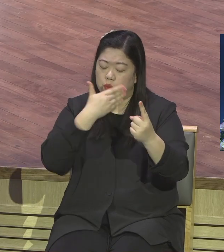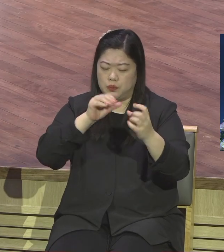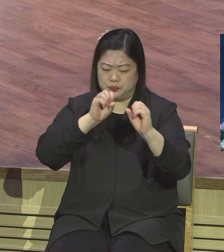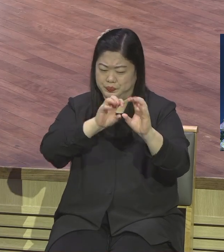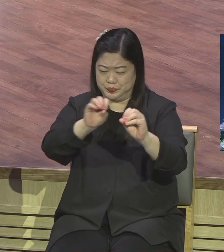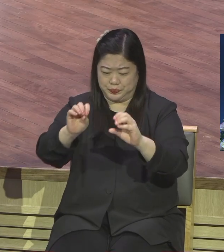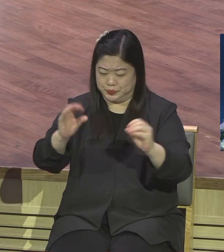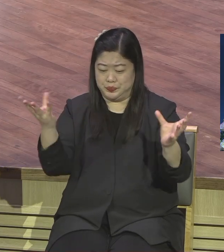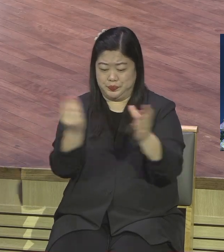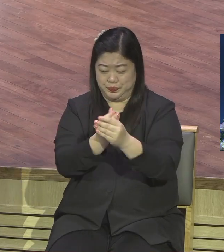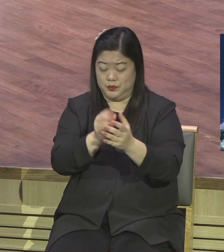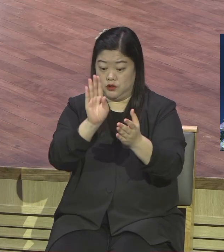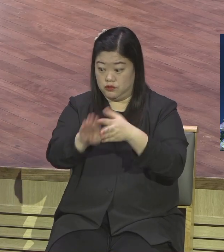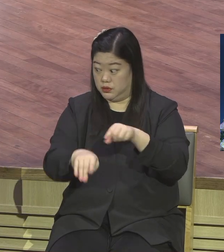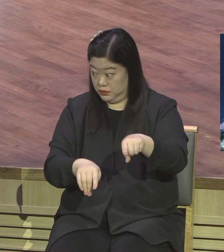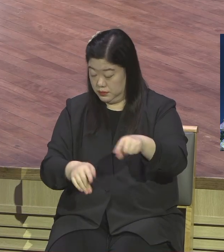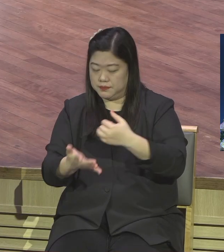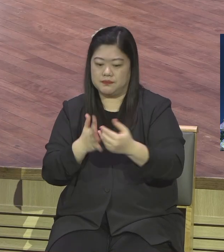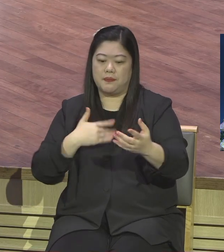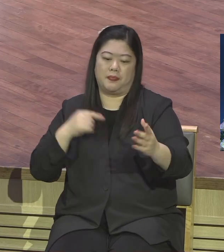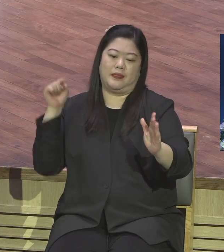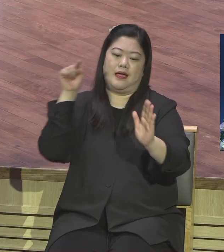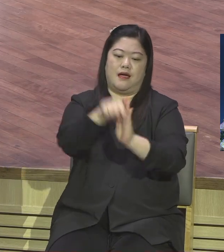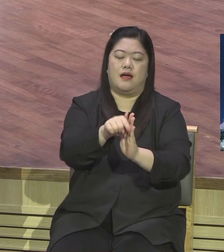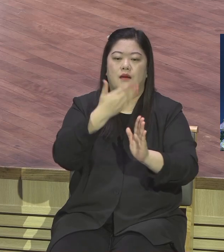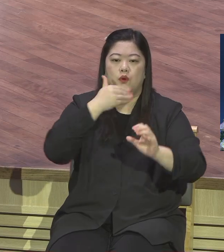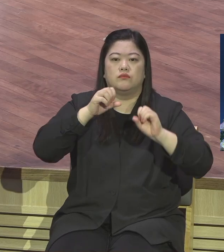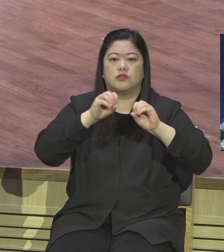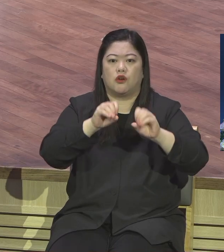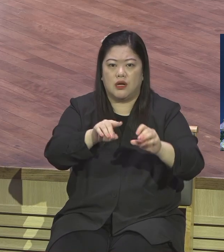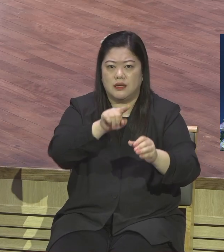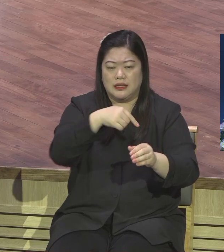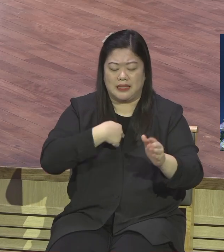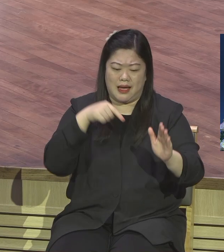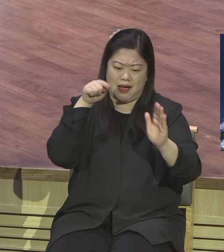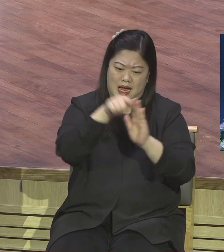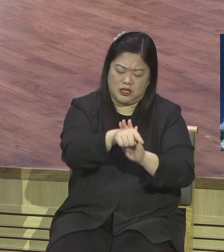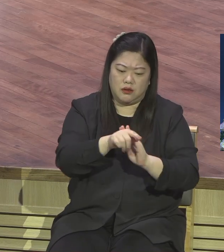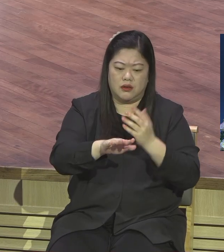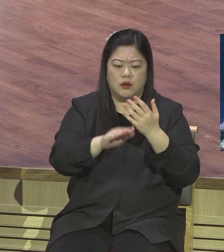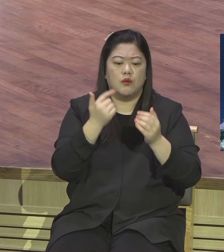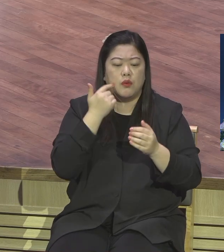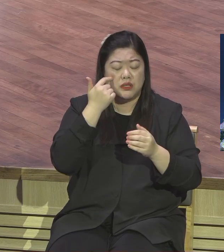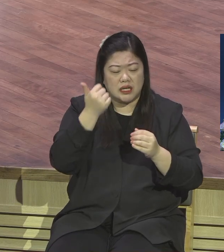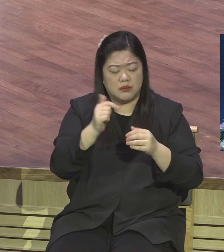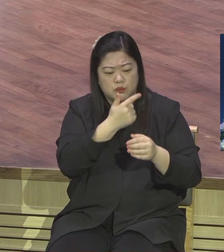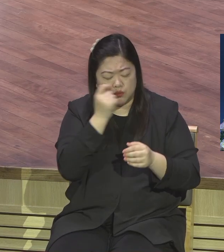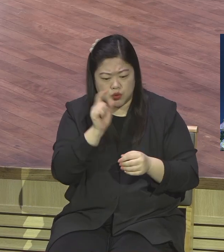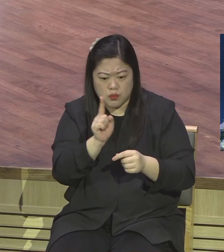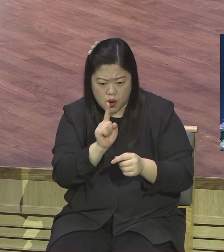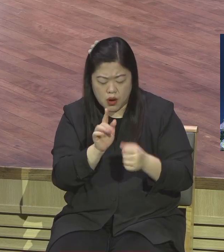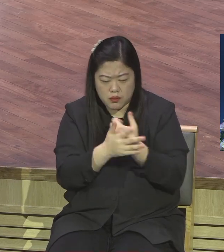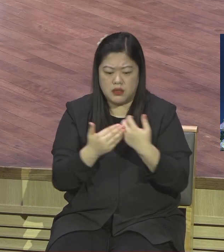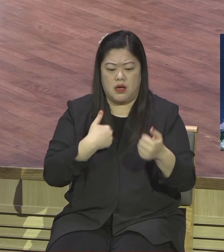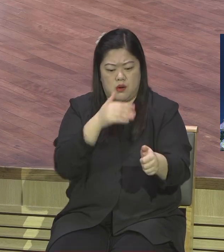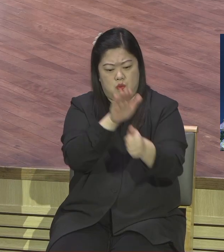구체적으로 진짜 도울 것이 뭐냐 사실대로 보고 현장을 보고 그렇게 정리해서 돌아와서 교회